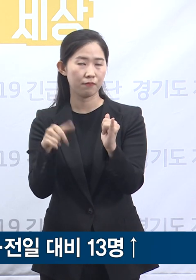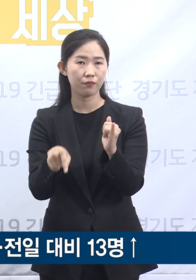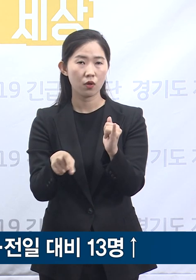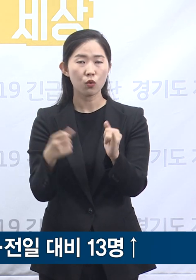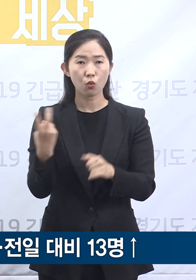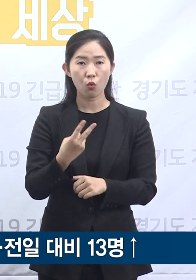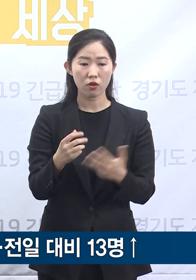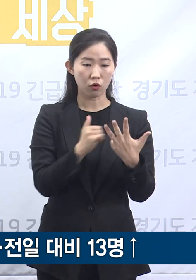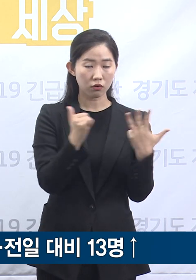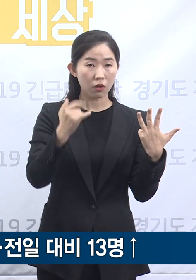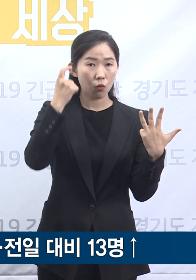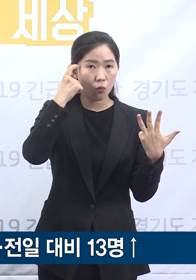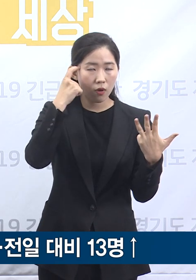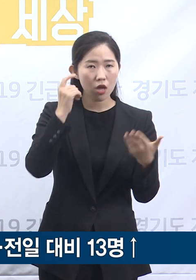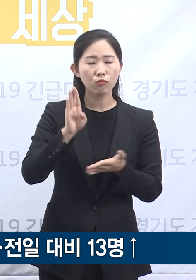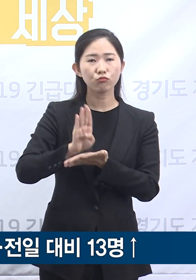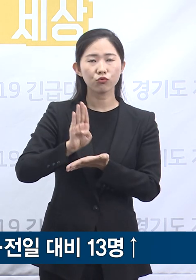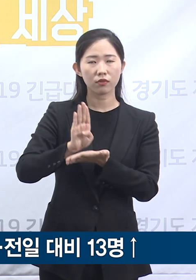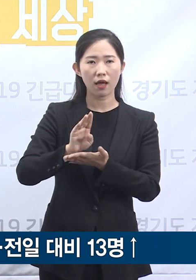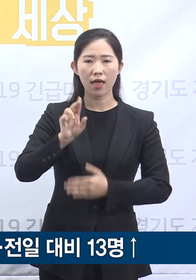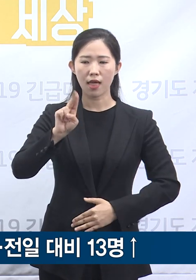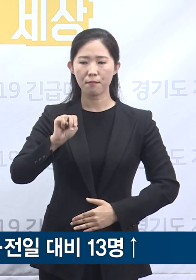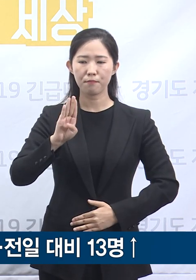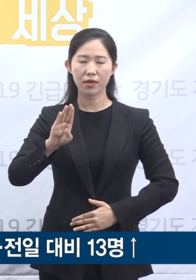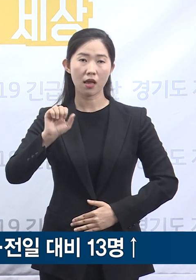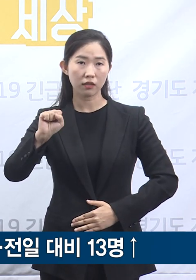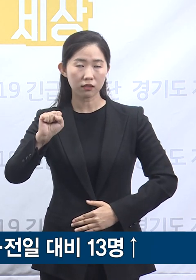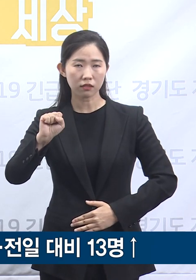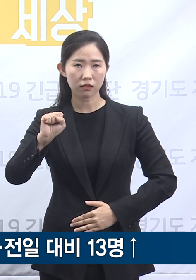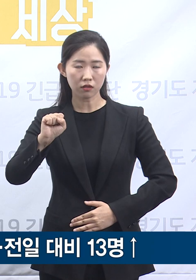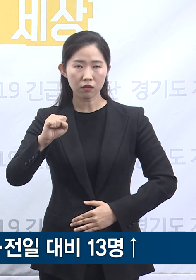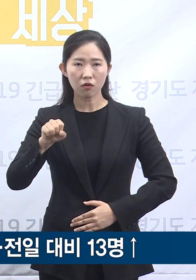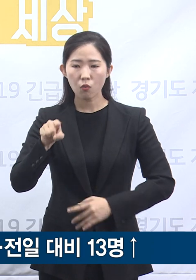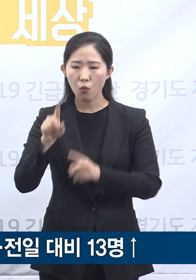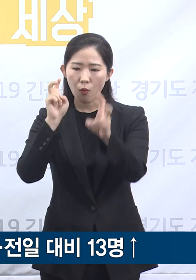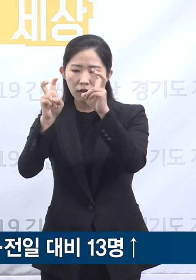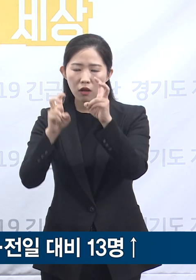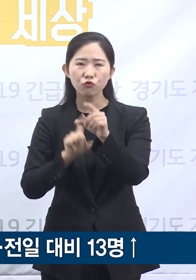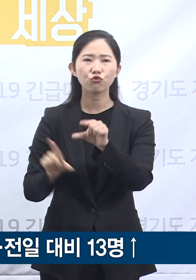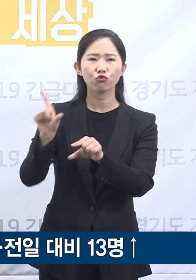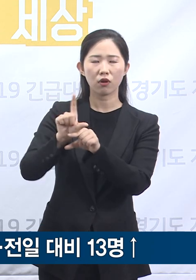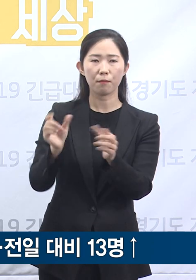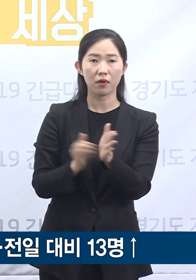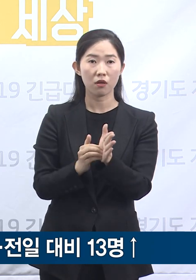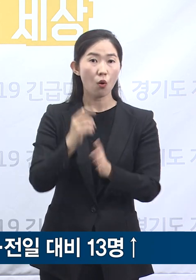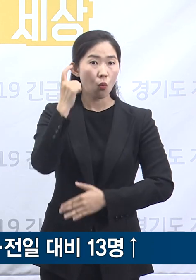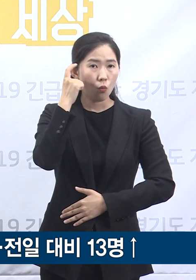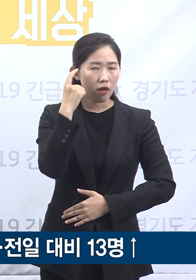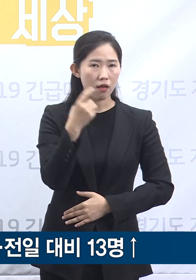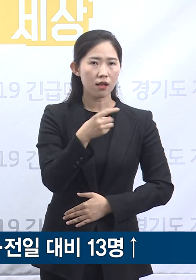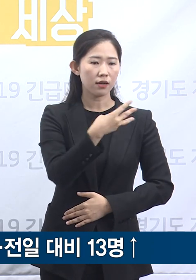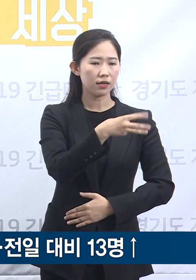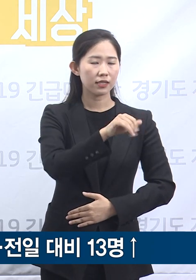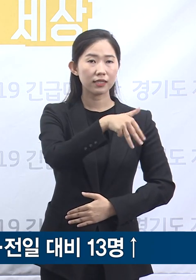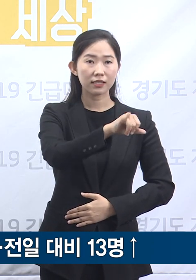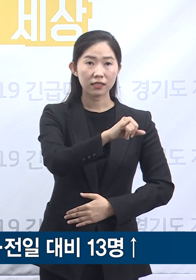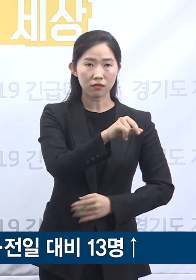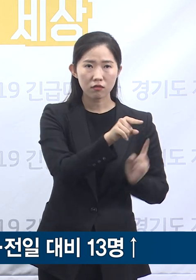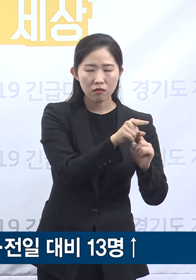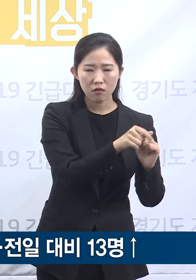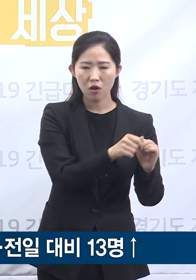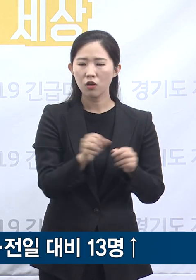MBS 파트너스 추가 전파 사례입니다. 리치웨이에 방문했던 서울거운주 확진자가 성남